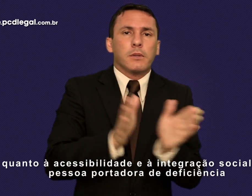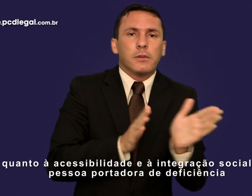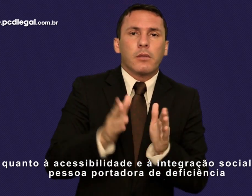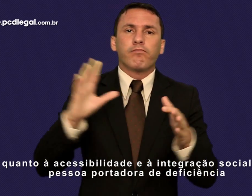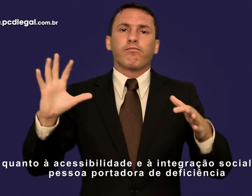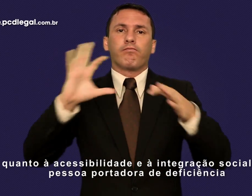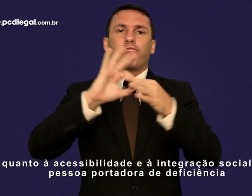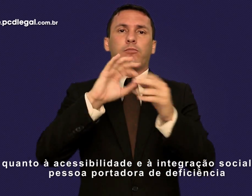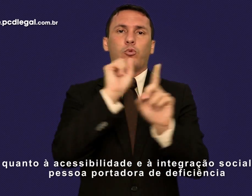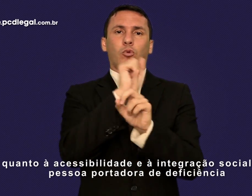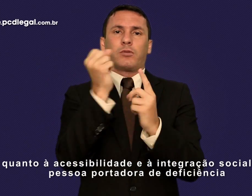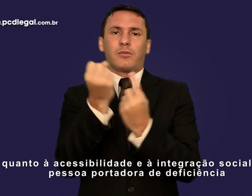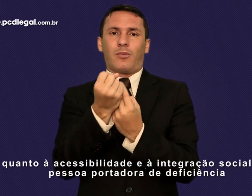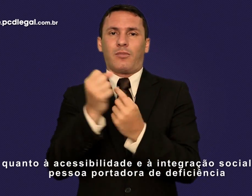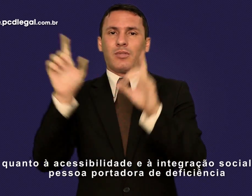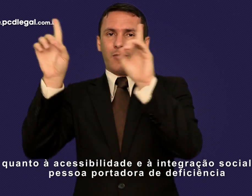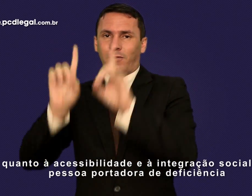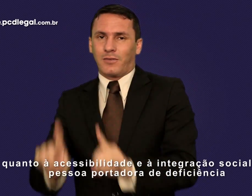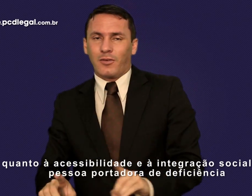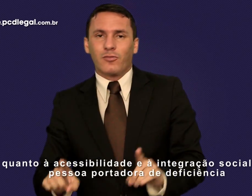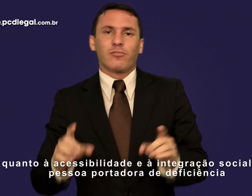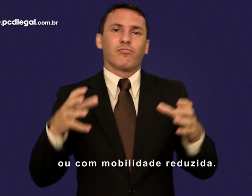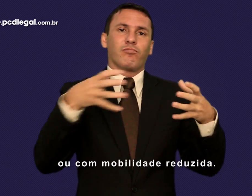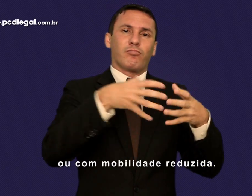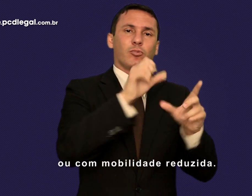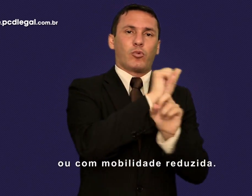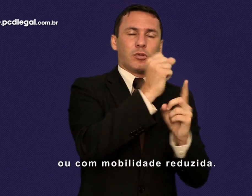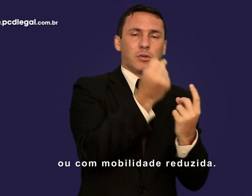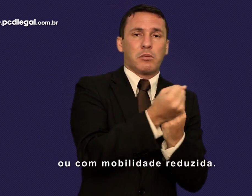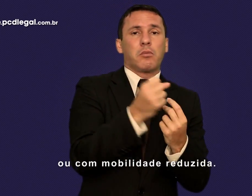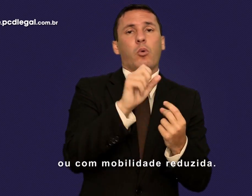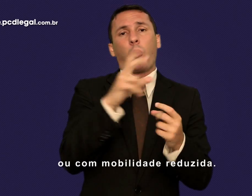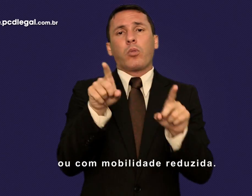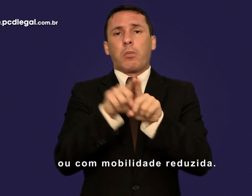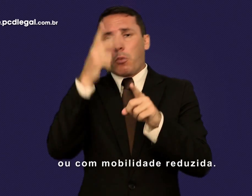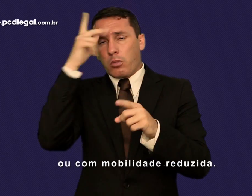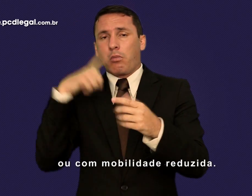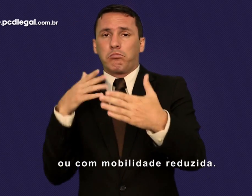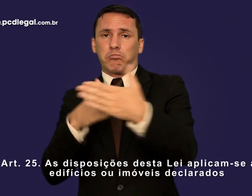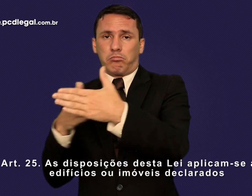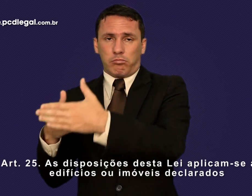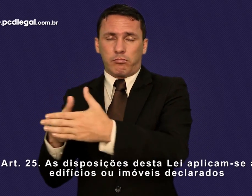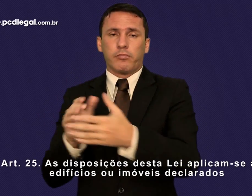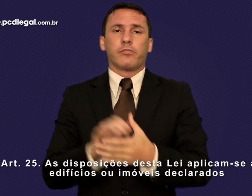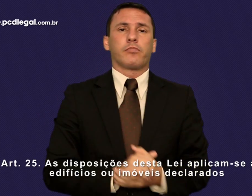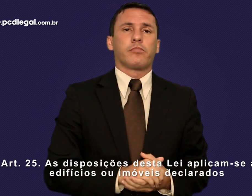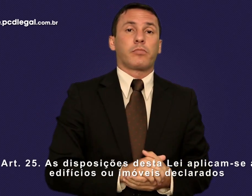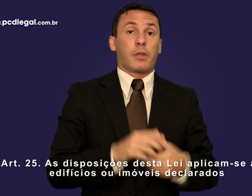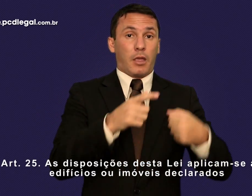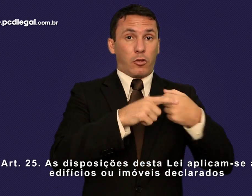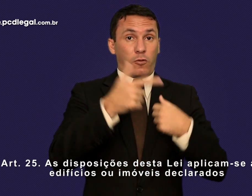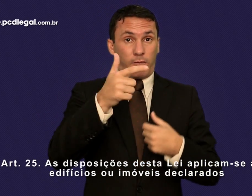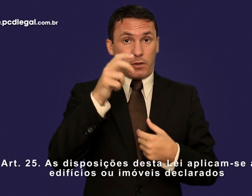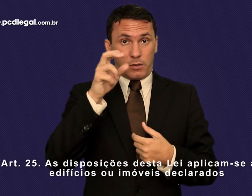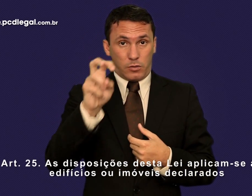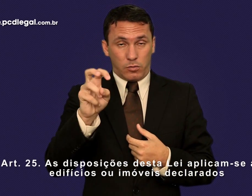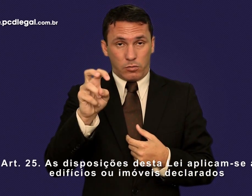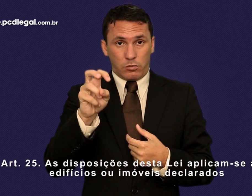à integração social da pessoa portadora de deficiência ou com mobilidade reduzida. Artigo 25. As disposições